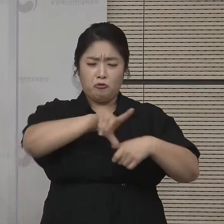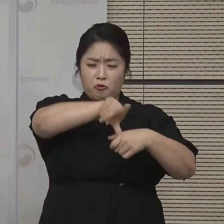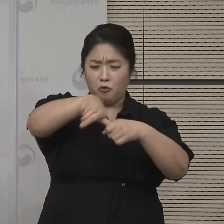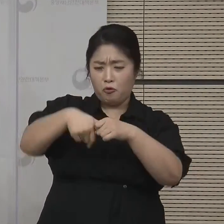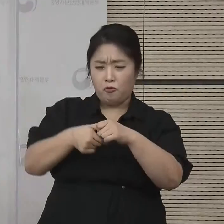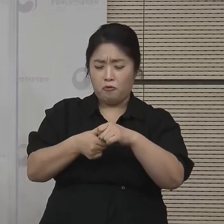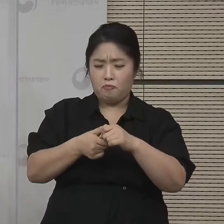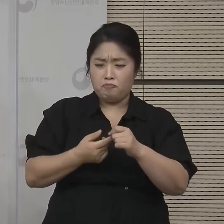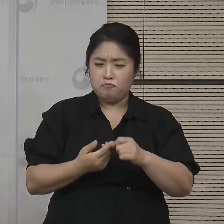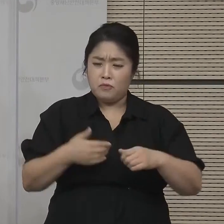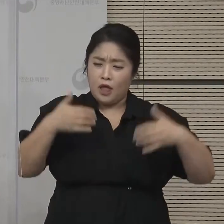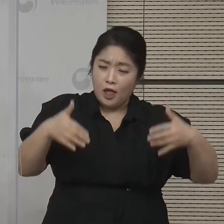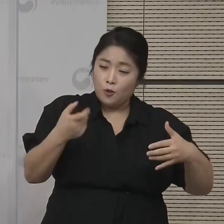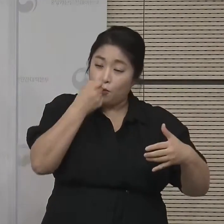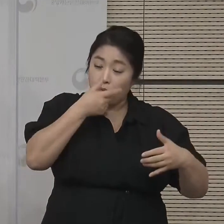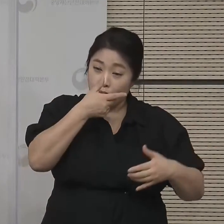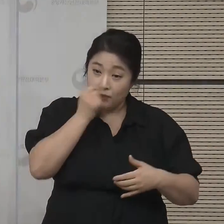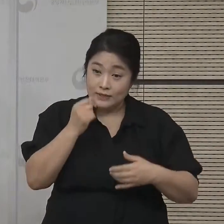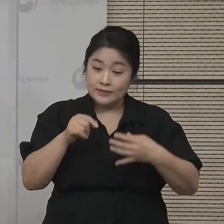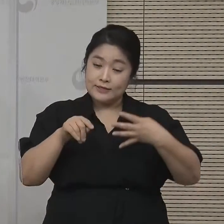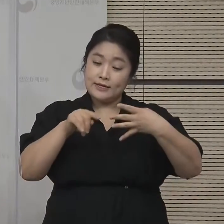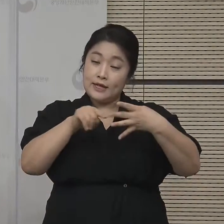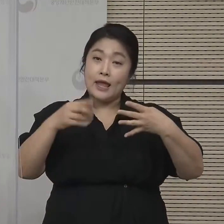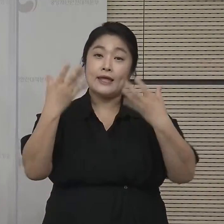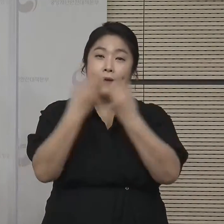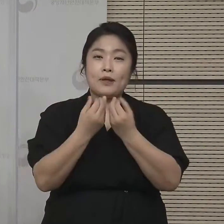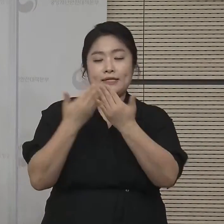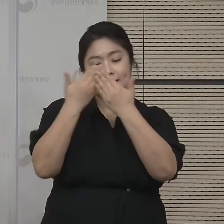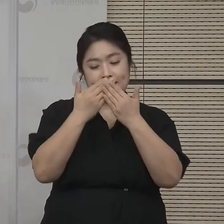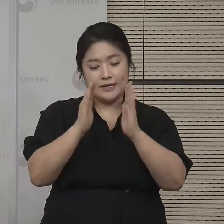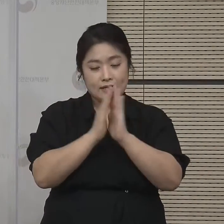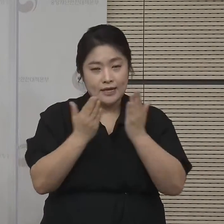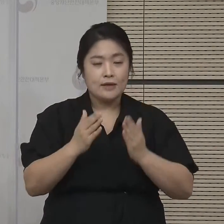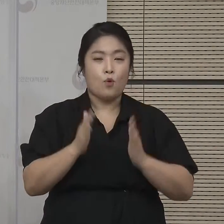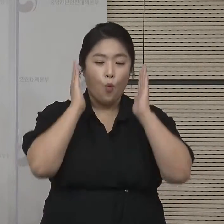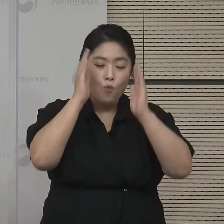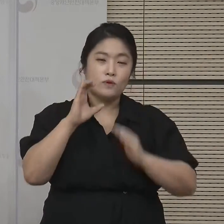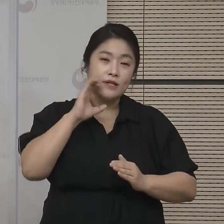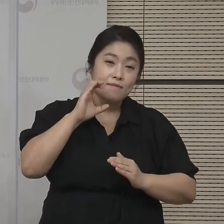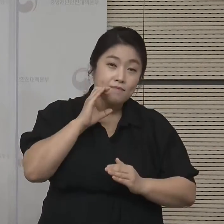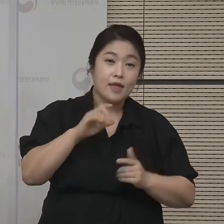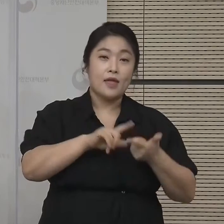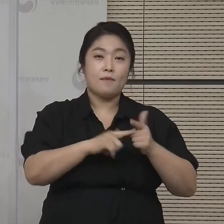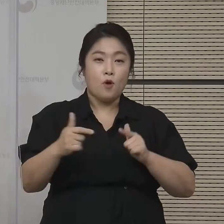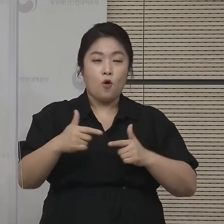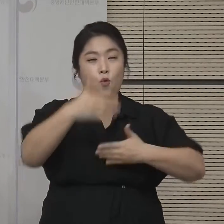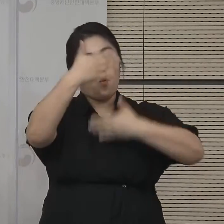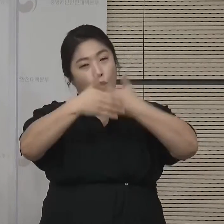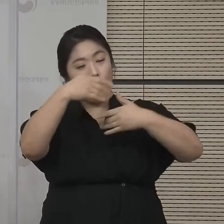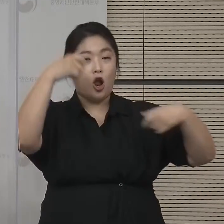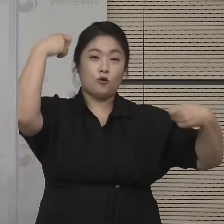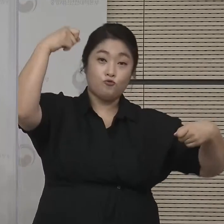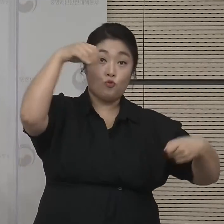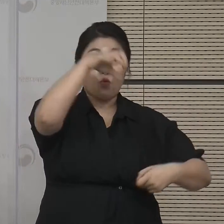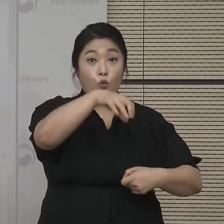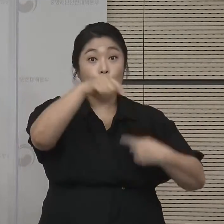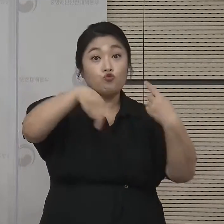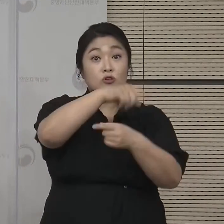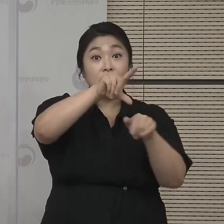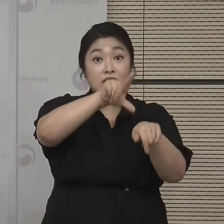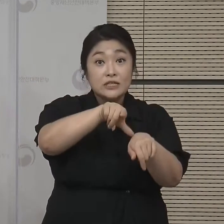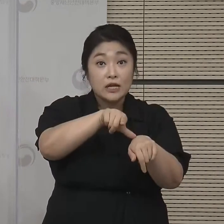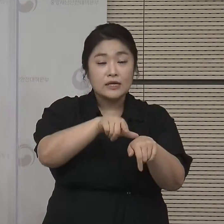3그룹 시설 중에서 일부, 예를 들면 독서실, 스터디카페, 공연장과 영화관의 운영시간을